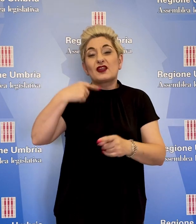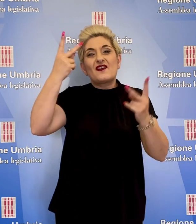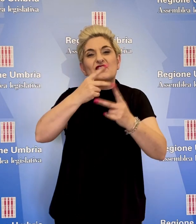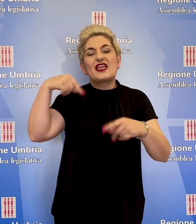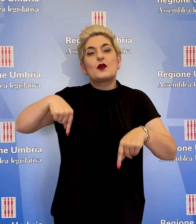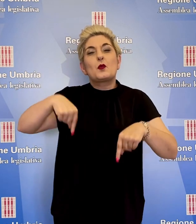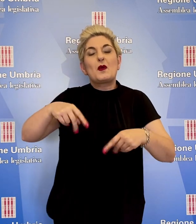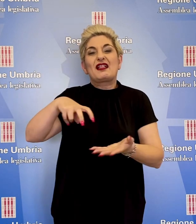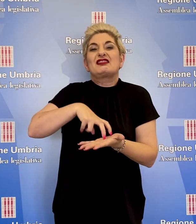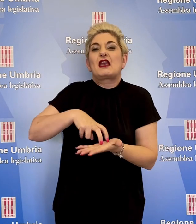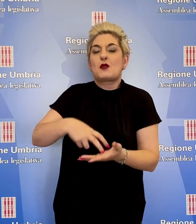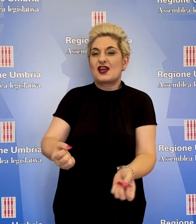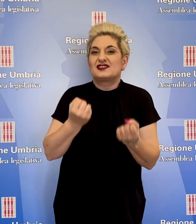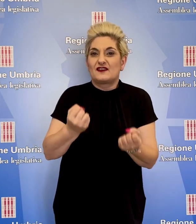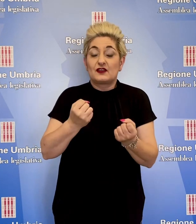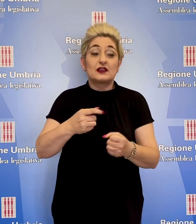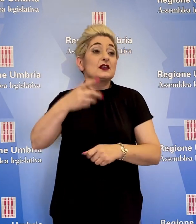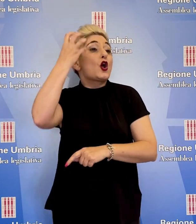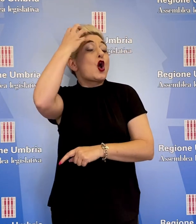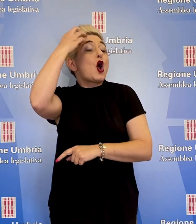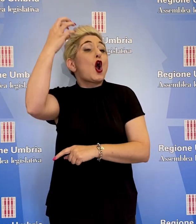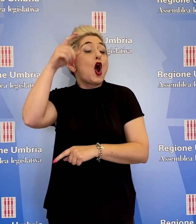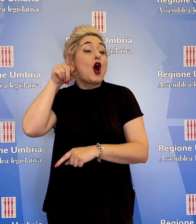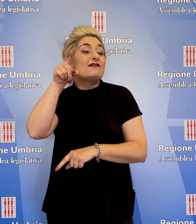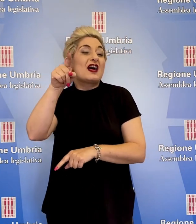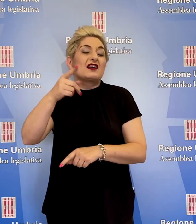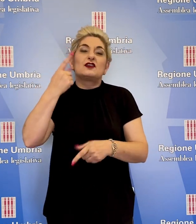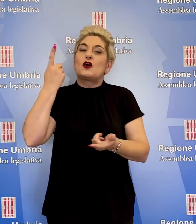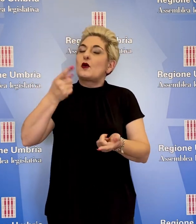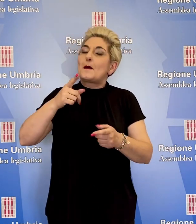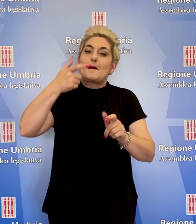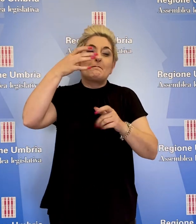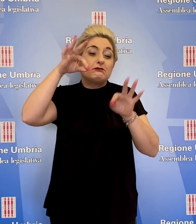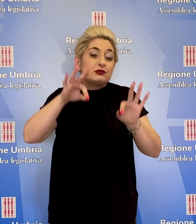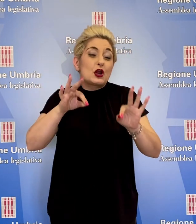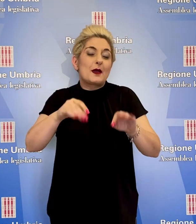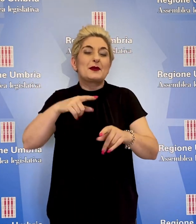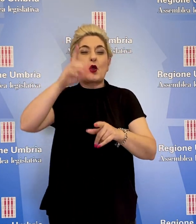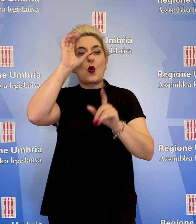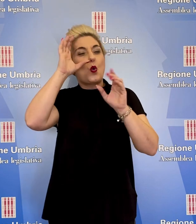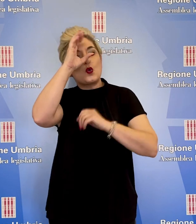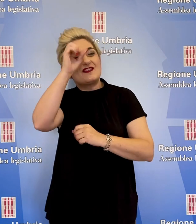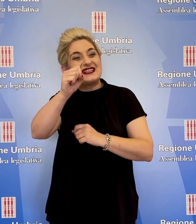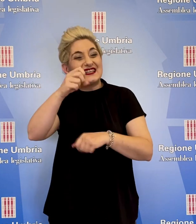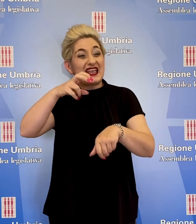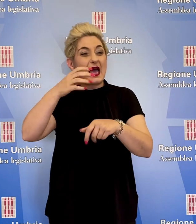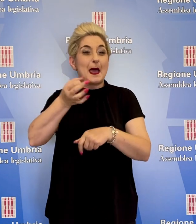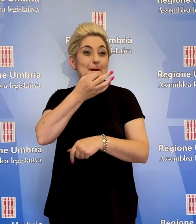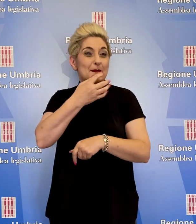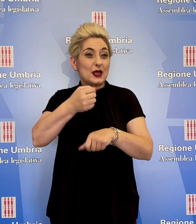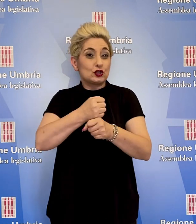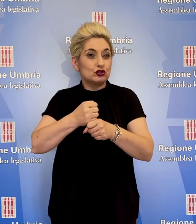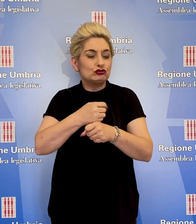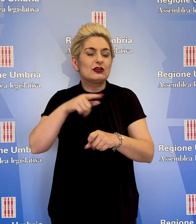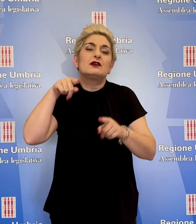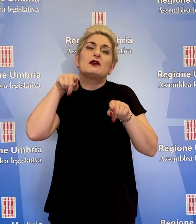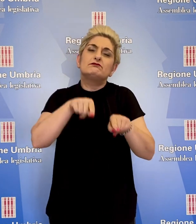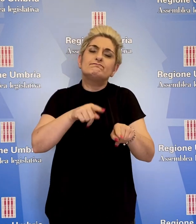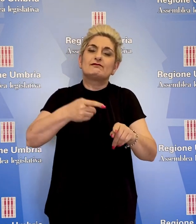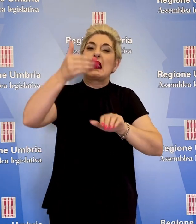'è stata una miopia da parte del governo che ha messo il numero chiuso nella facoltà di medicina, oltre al limite per tanti anni di borse